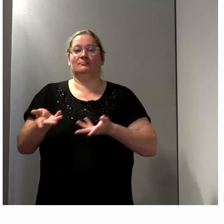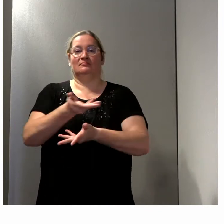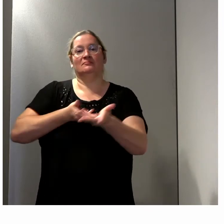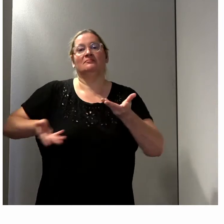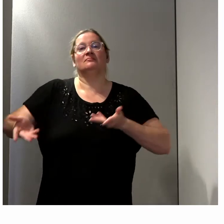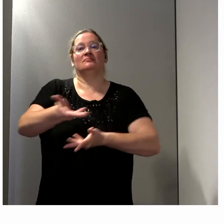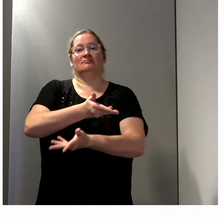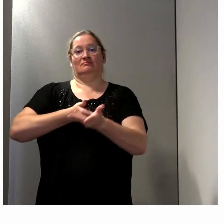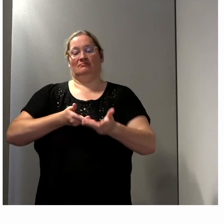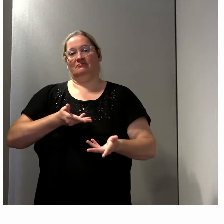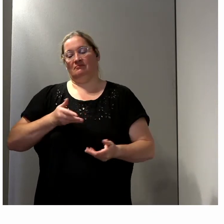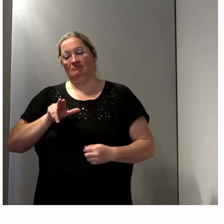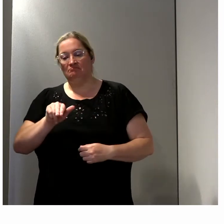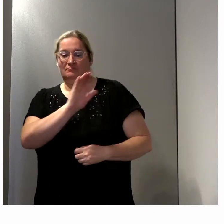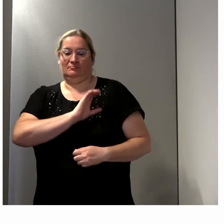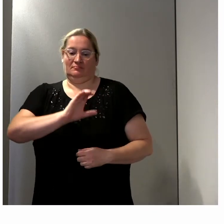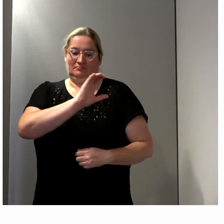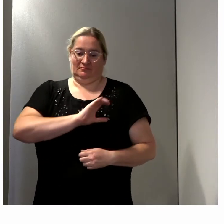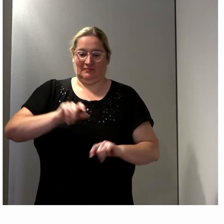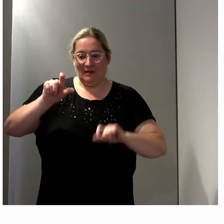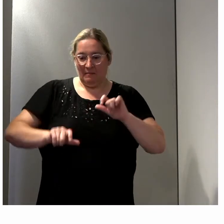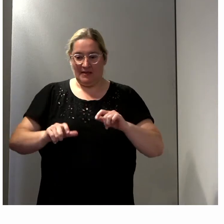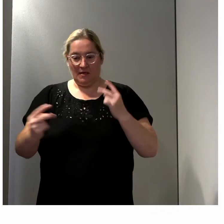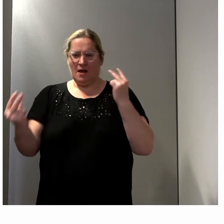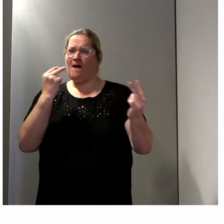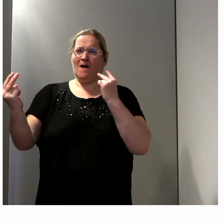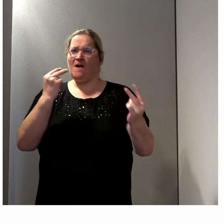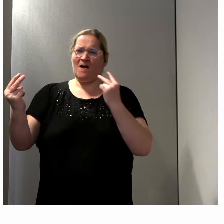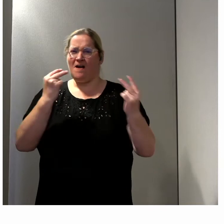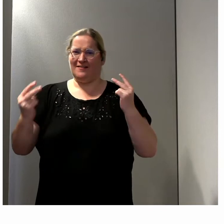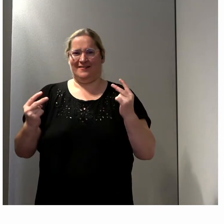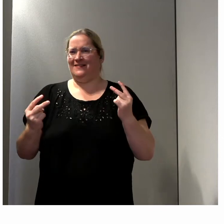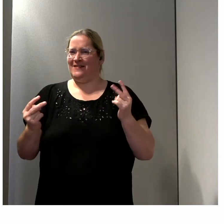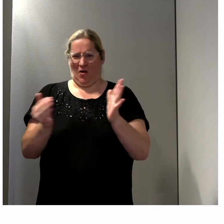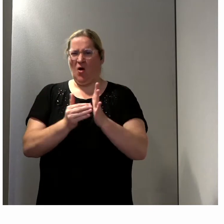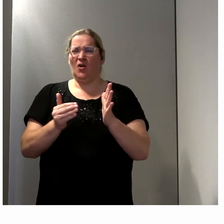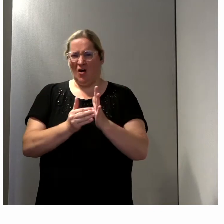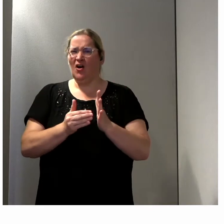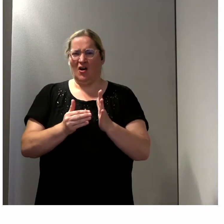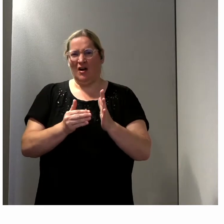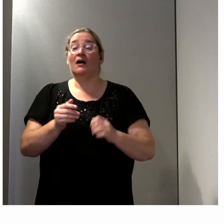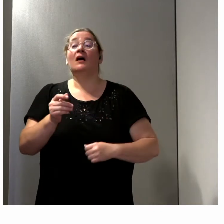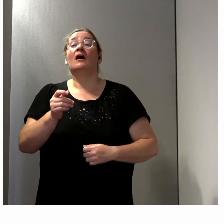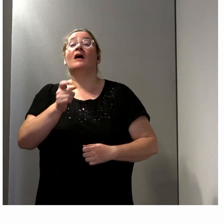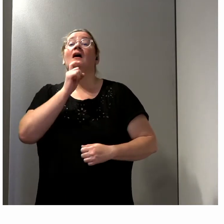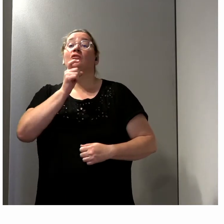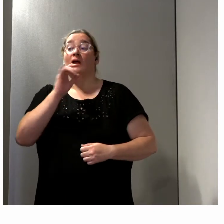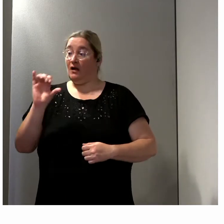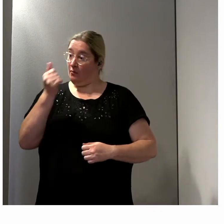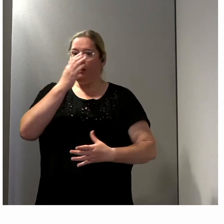On va essayer de garder l'audimat et de faire aussi bien que nos prédécesseurs Dominique